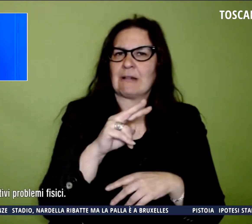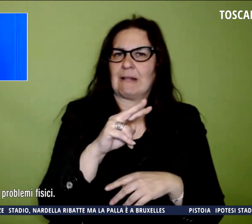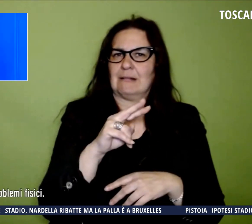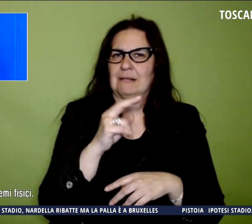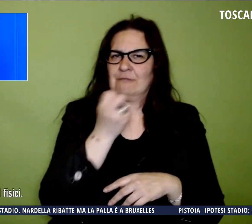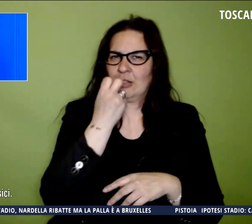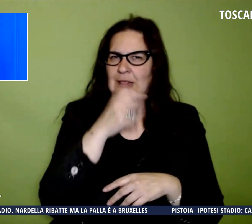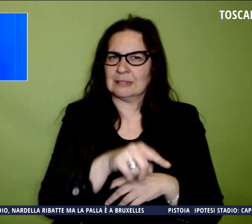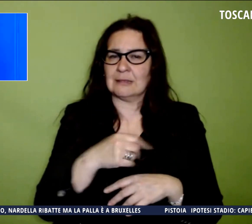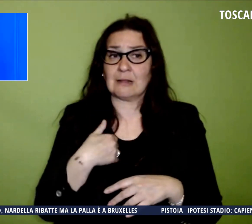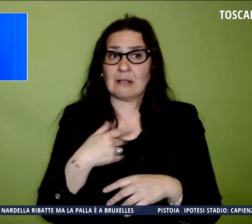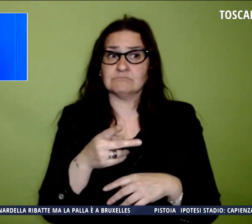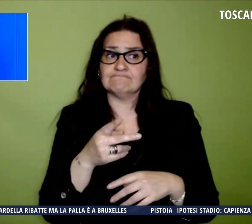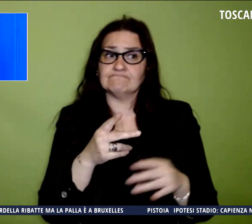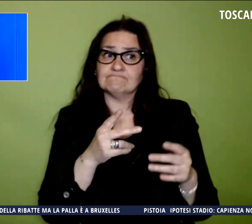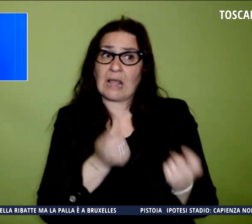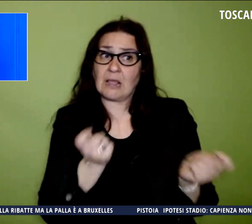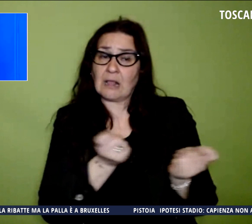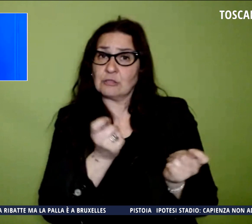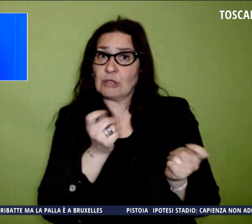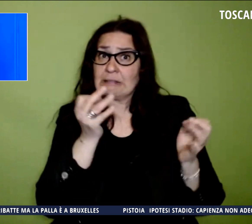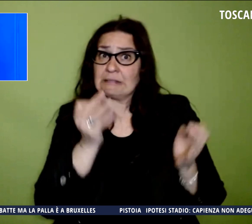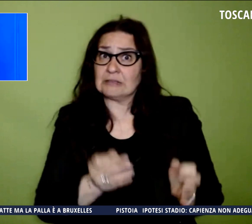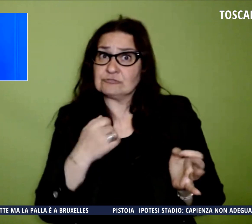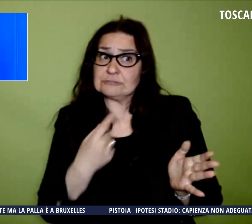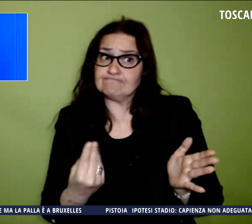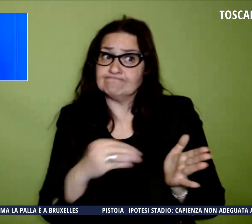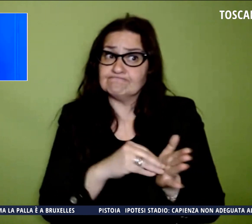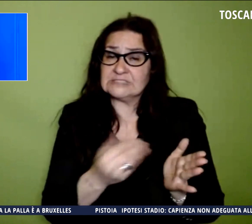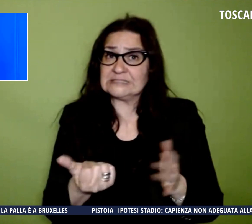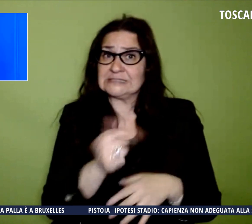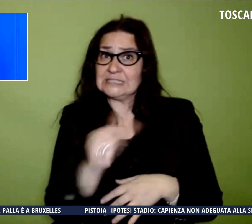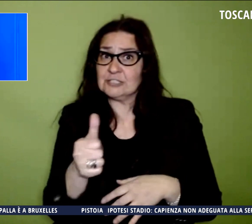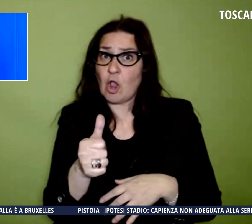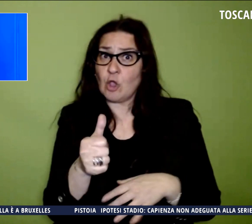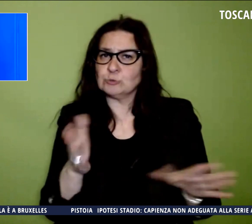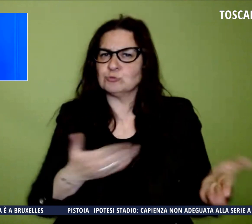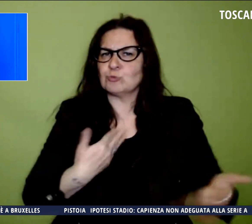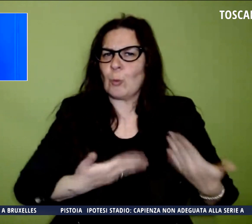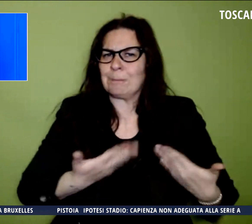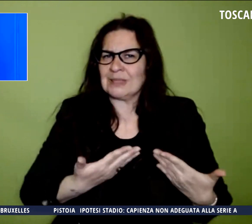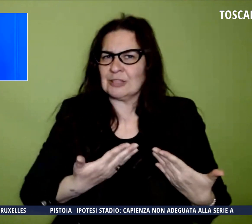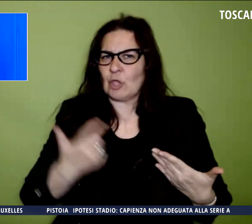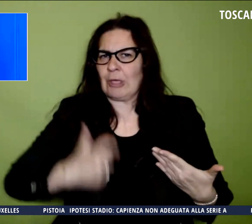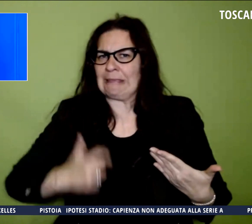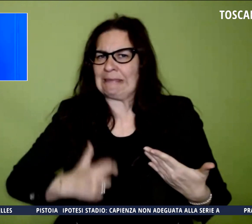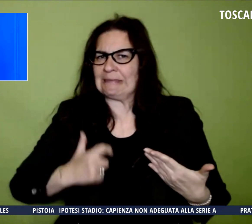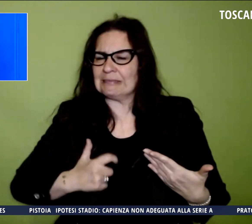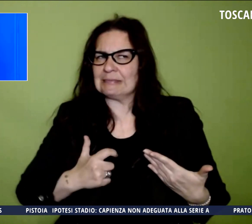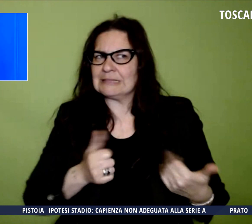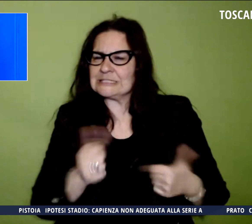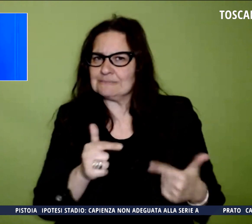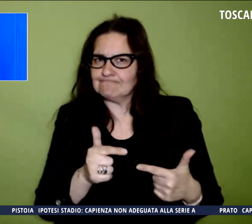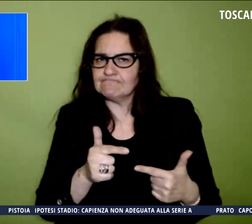'ultimo se impiegare l'esterno offensivo dal primo minuto contro i Nerazzurri. In gruppo